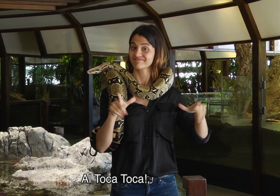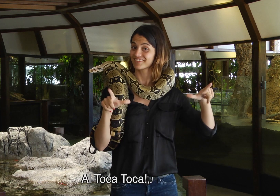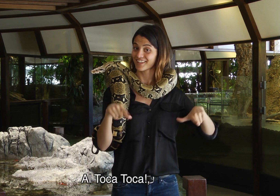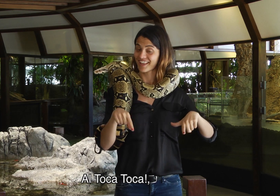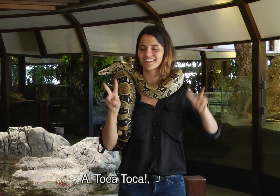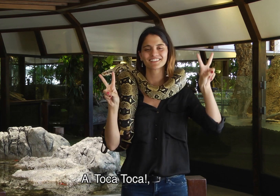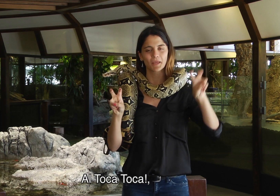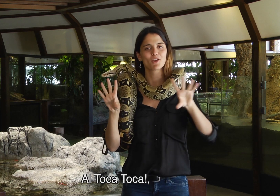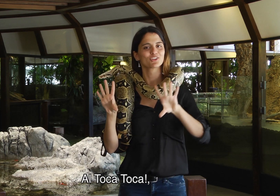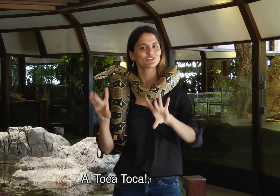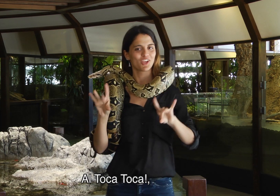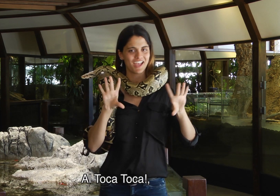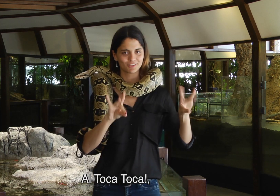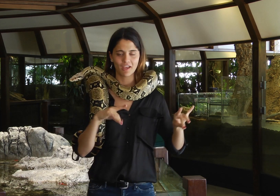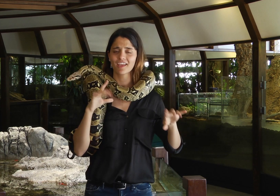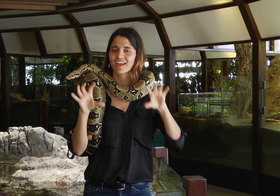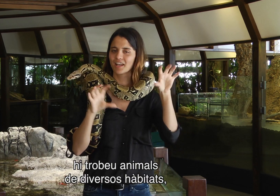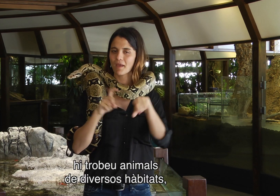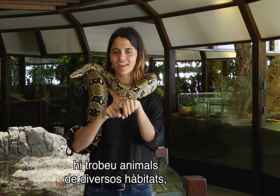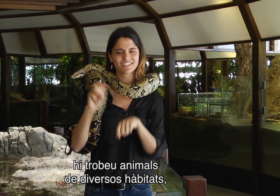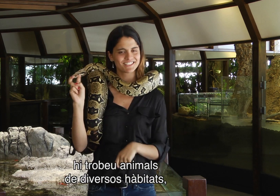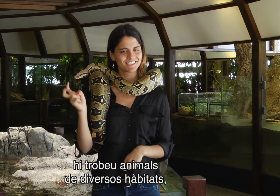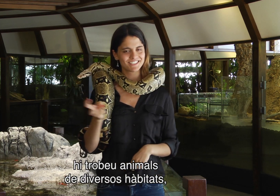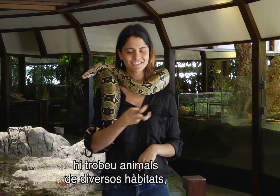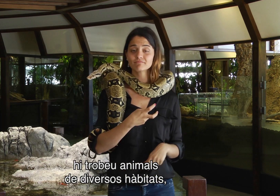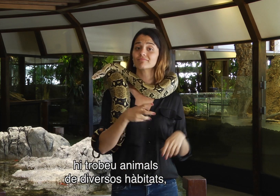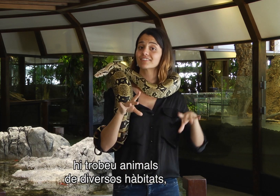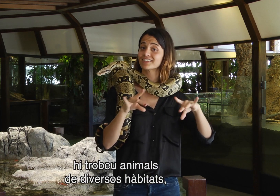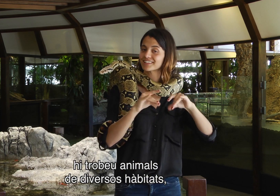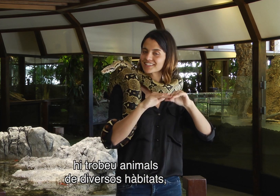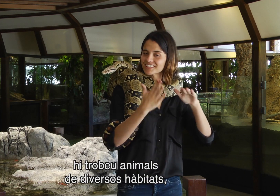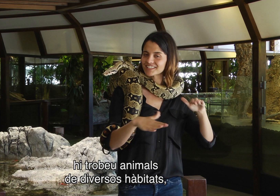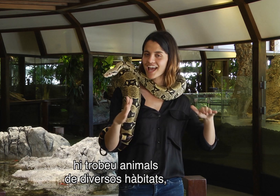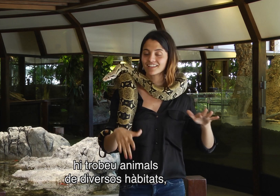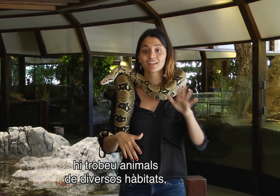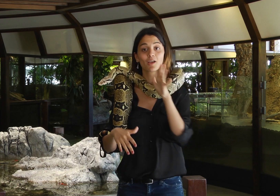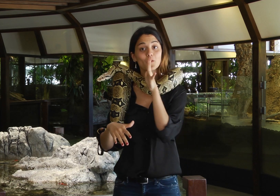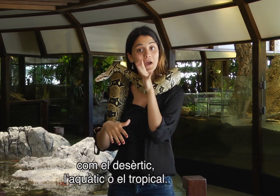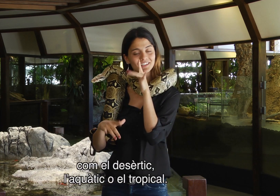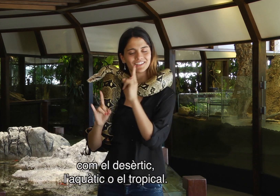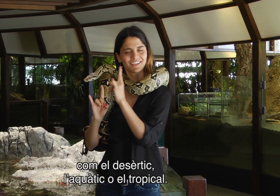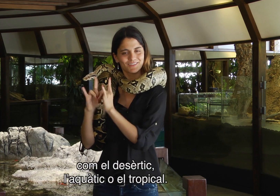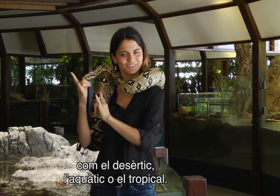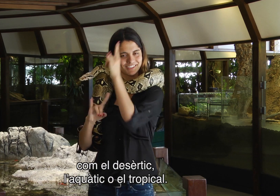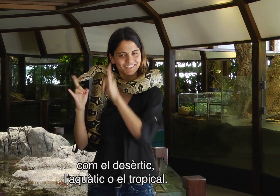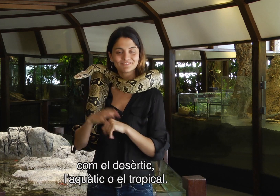A la sala Toca-toca hi trobeu animals de diversos hàbitats, com el desèrtic, l'aquàtic, el tropical,